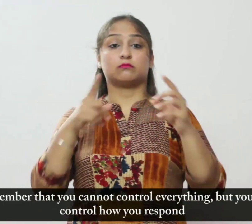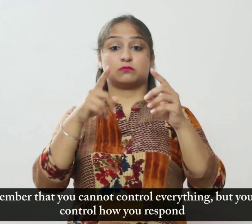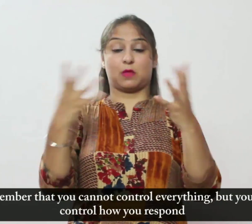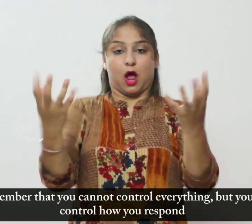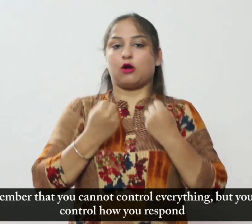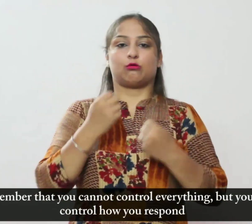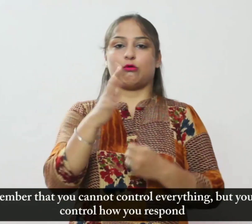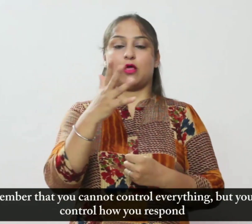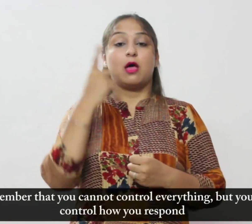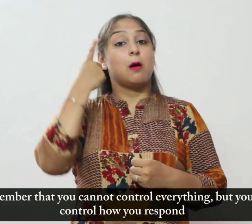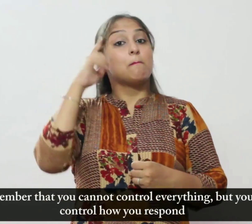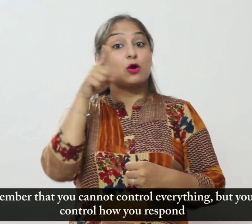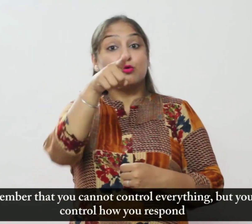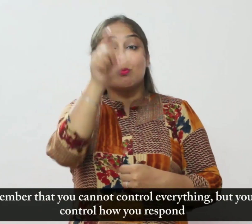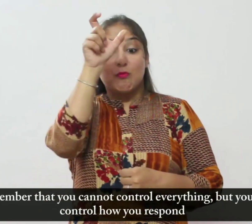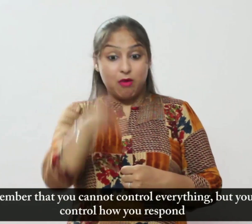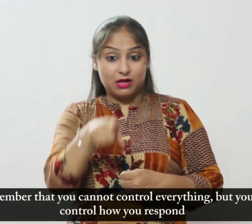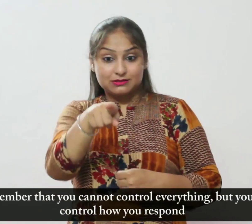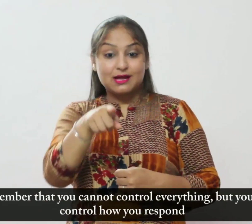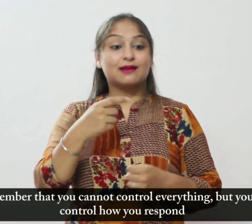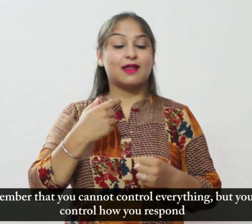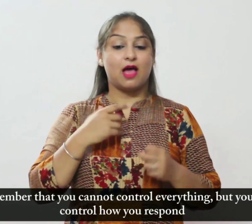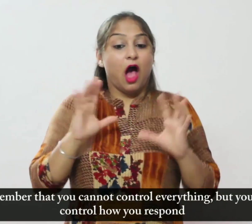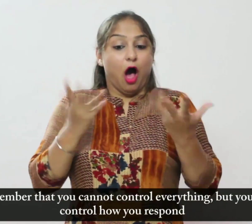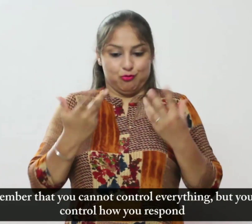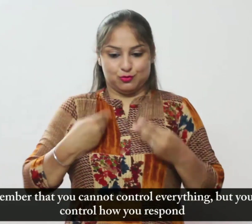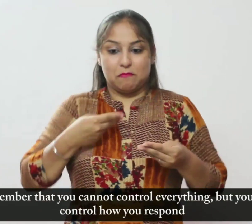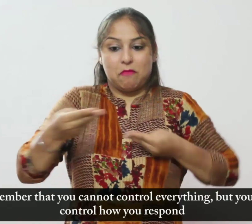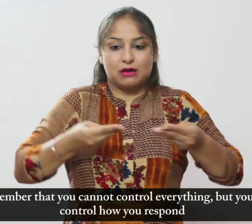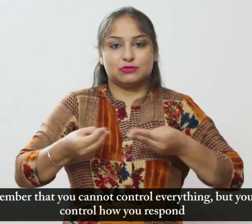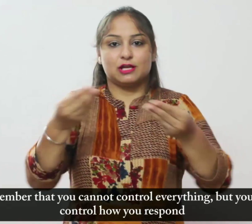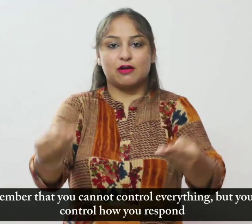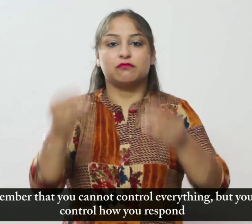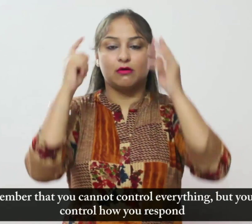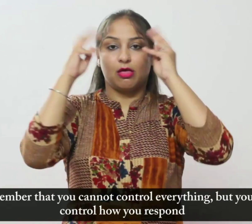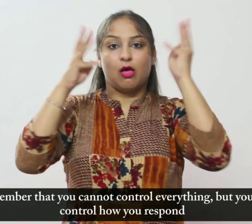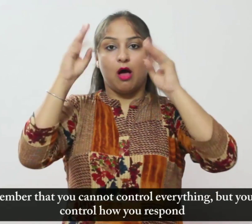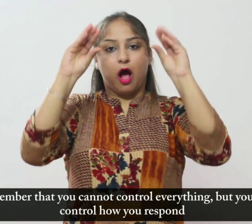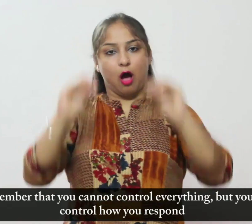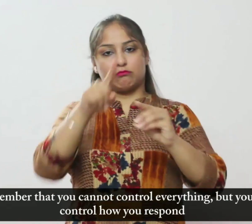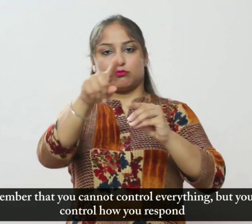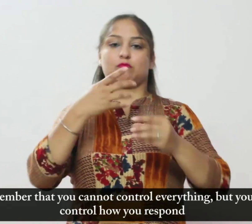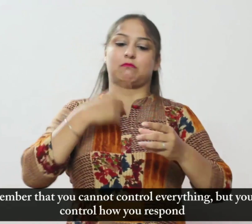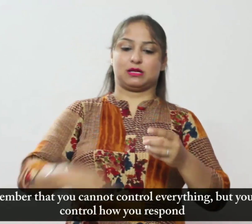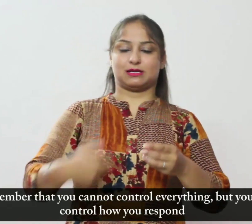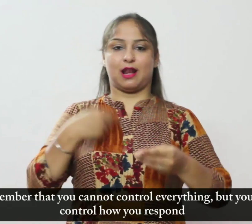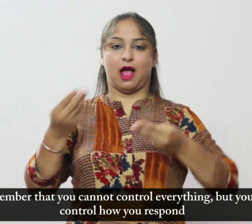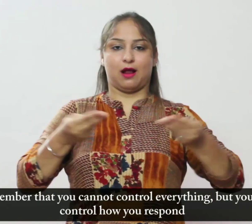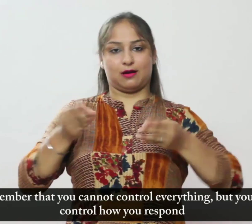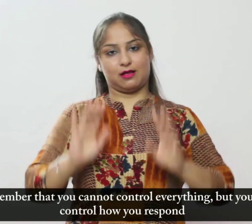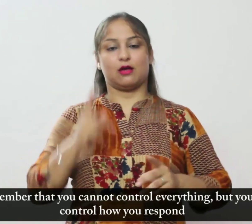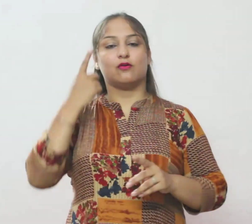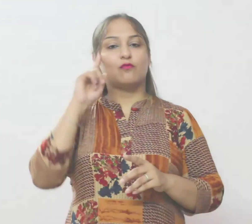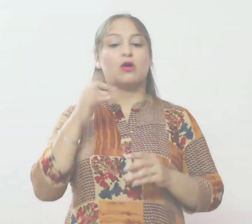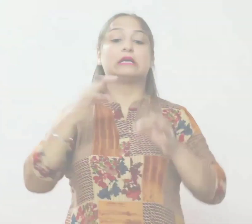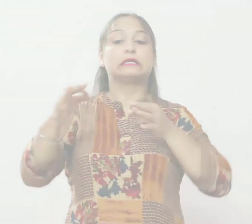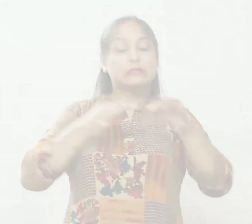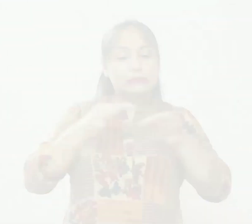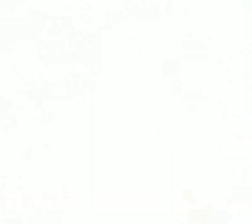संभाल सकते हैं याद रखें कि आप सब कुछ नियंतरत नहीं कर सकते लेकिन आप नियंतरन कर